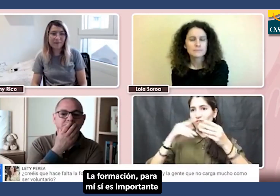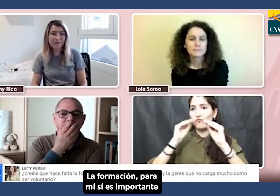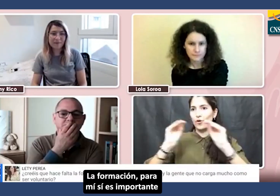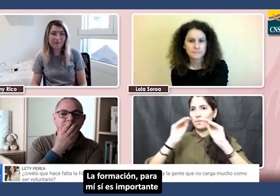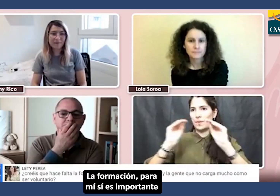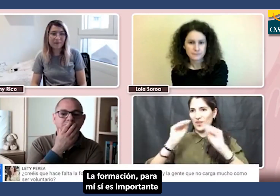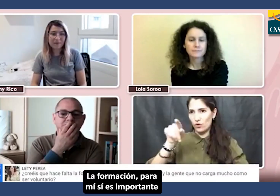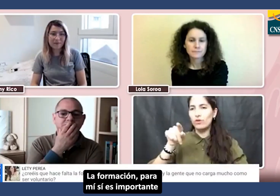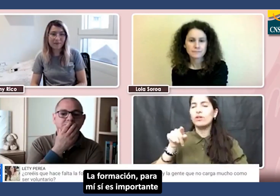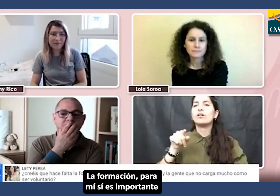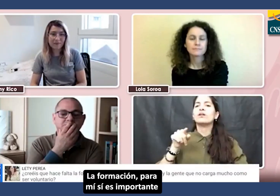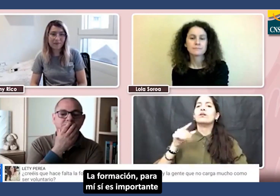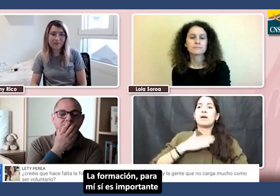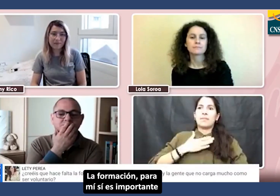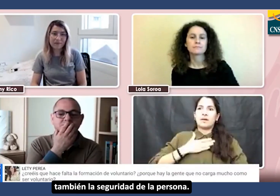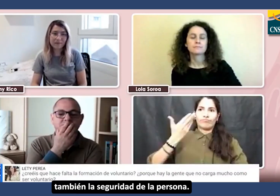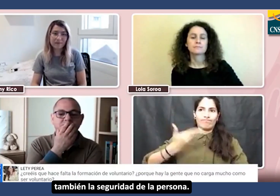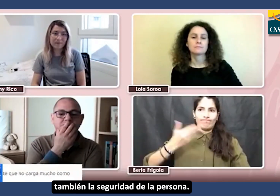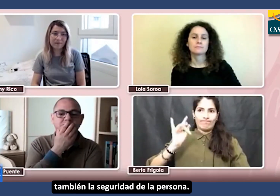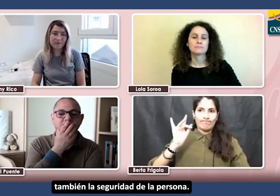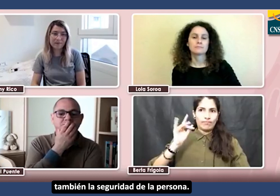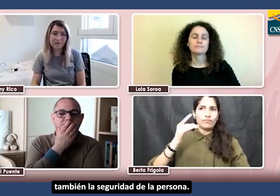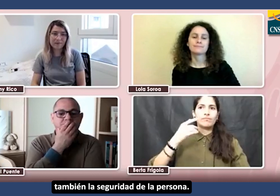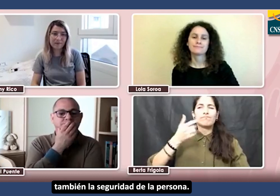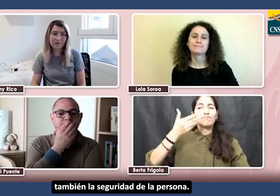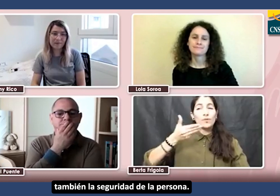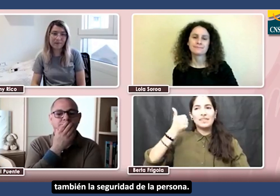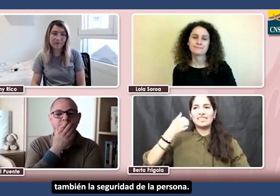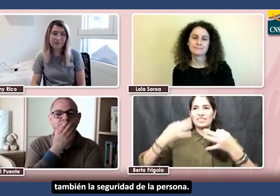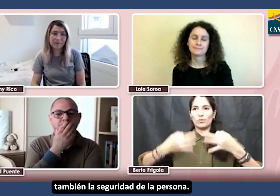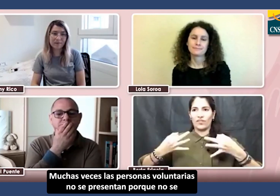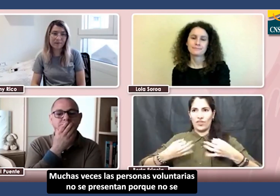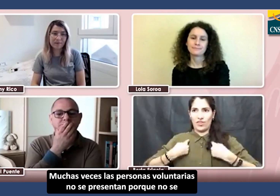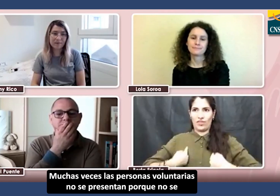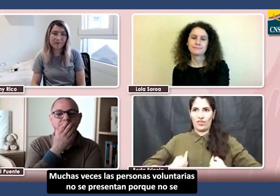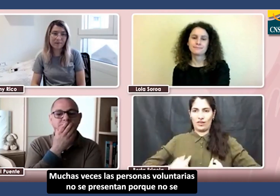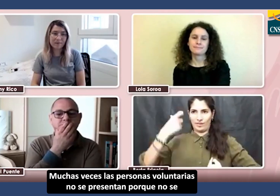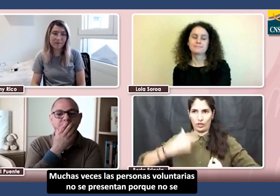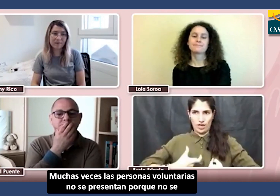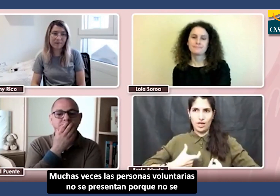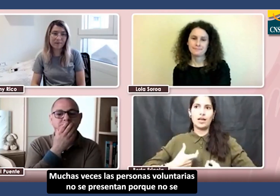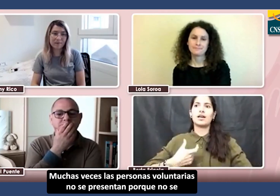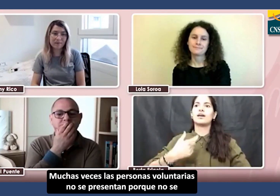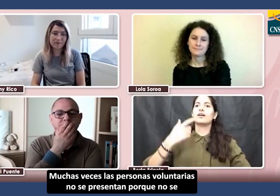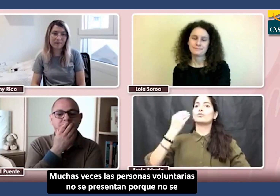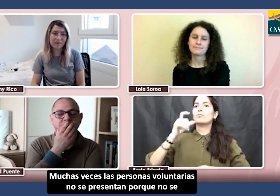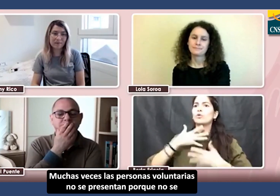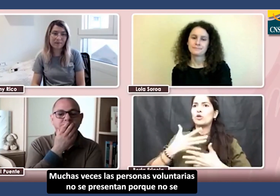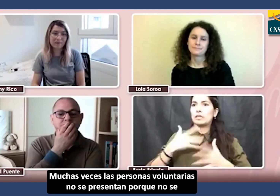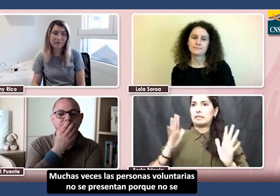es importante. También la seguridad de la persona. Muchas veces las personas voluntarias no se presentan